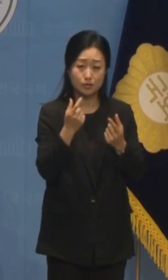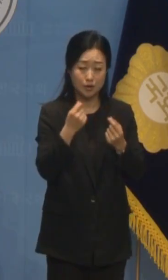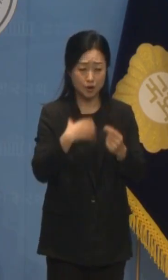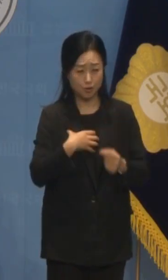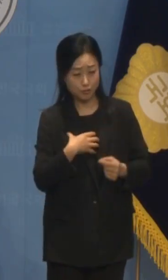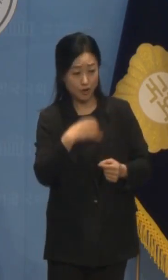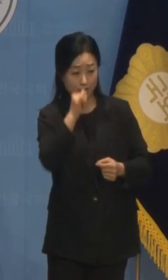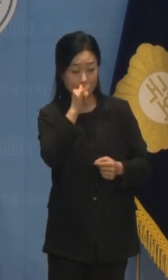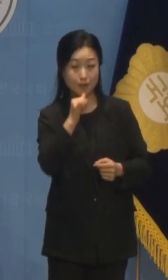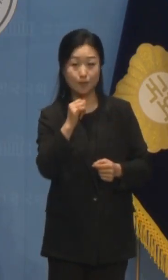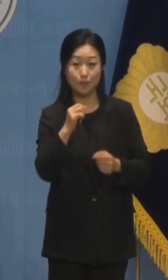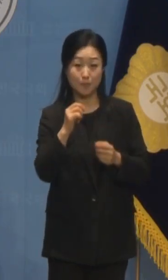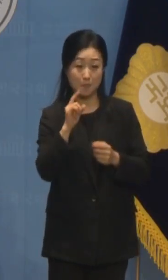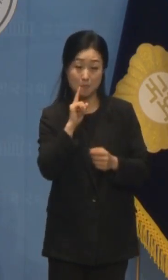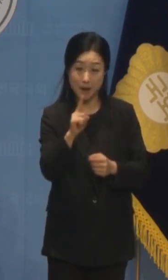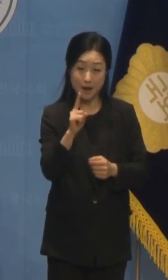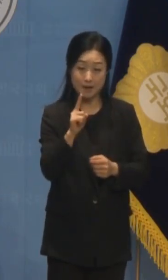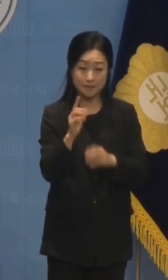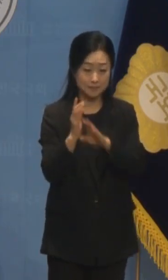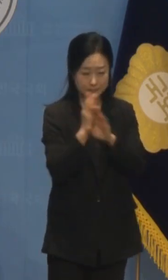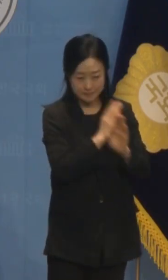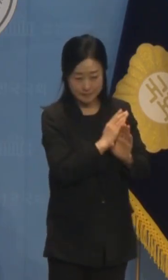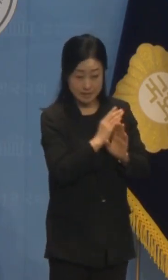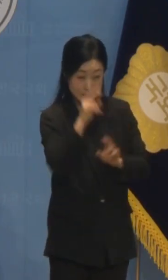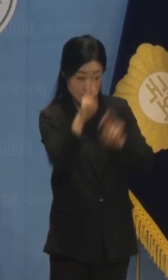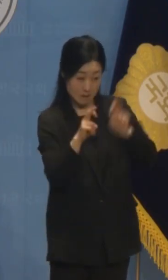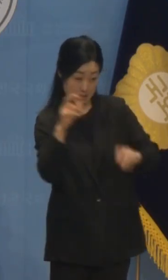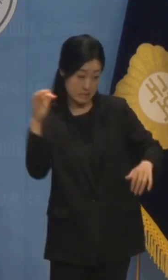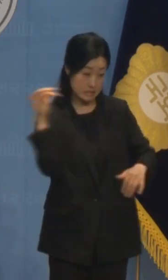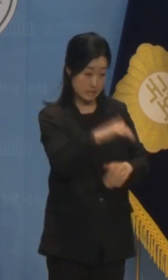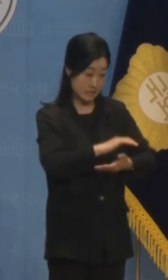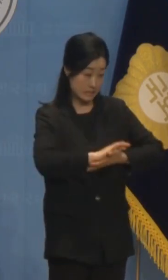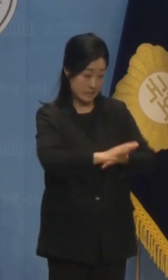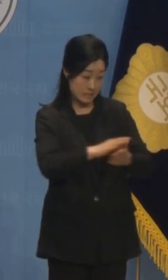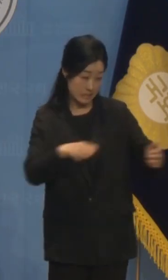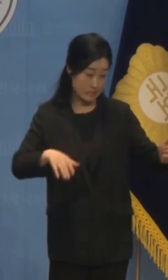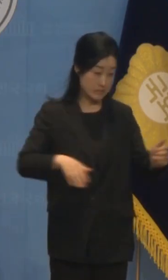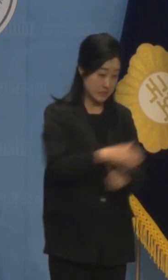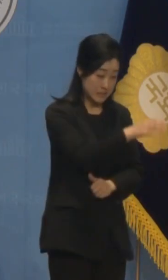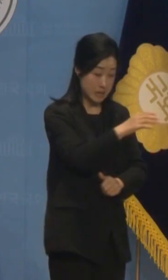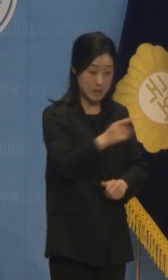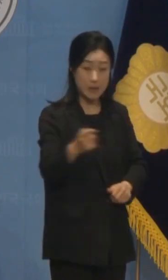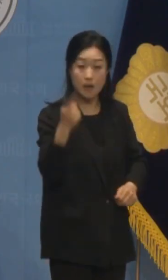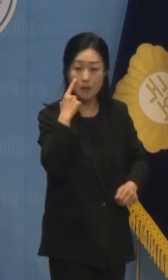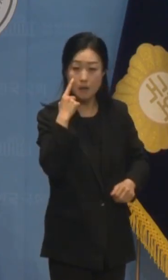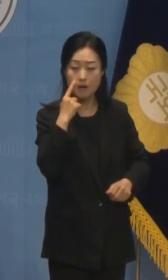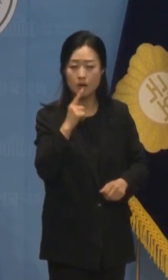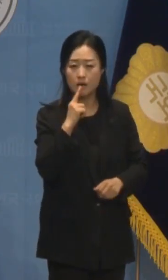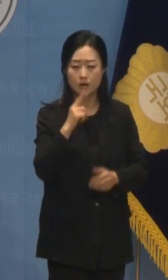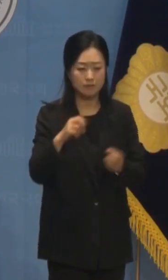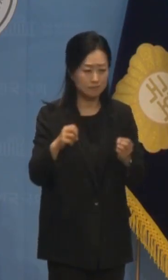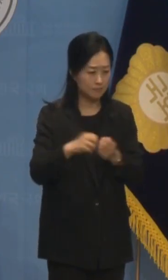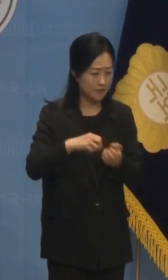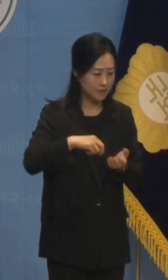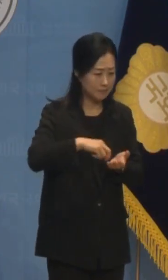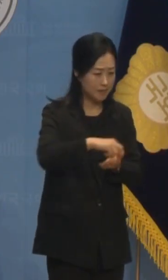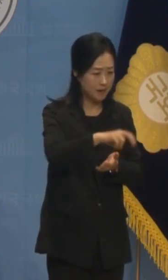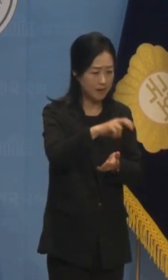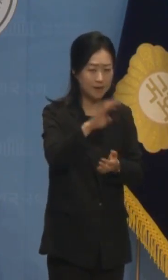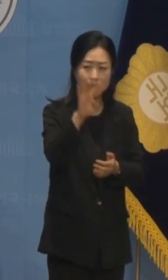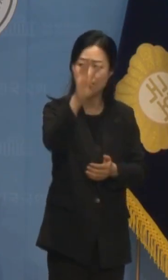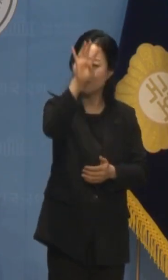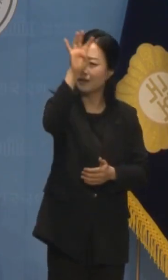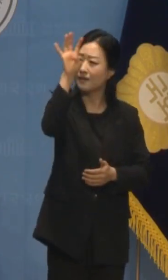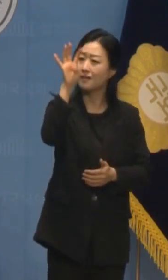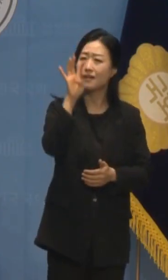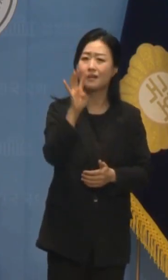표시하더니 폭격과 미사일 타격으로 피해를 보게 만들겠다는 얘기 아닙니까? 그런